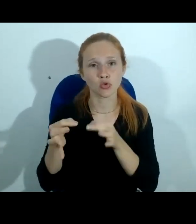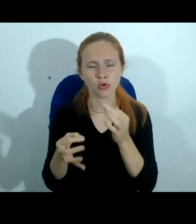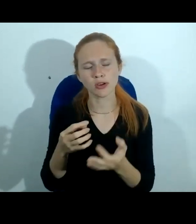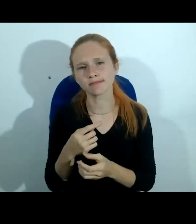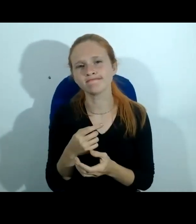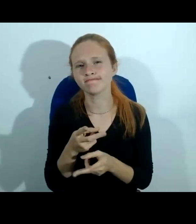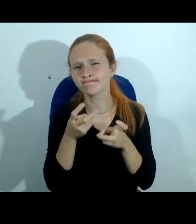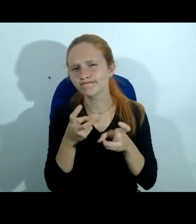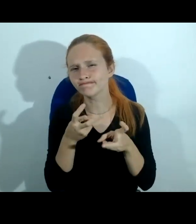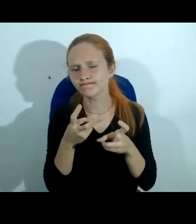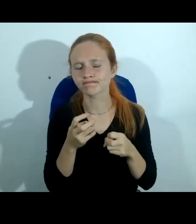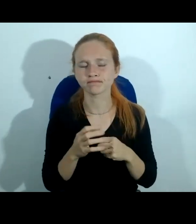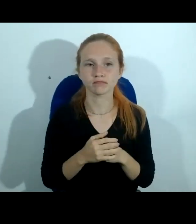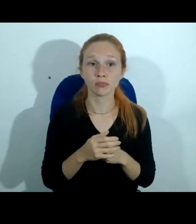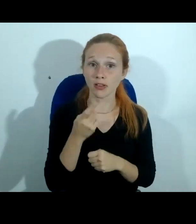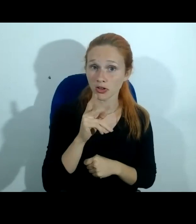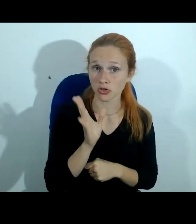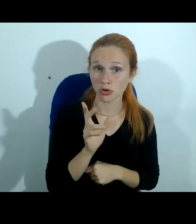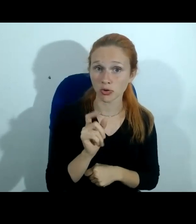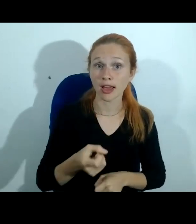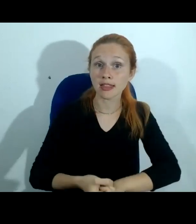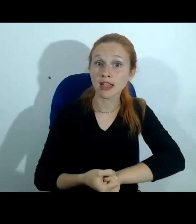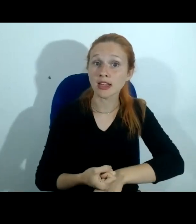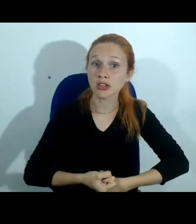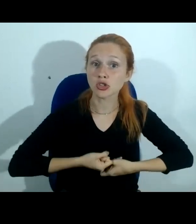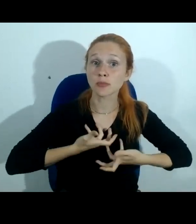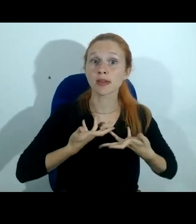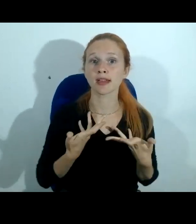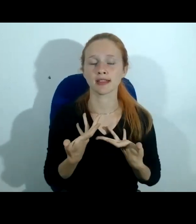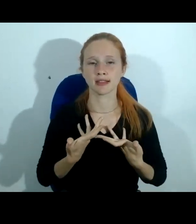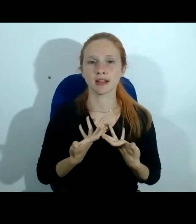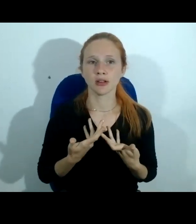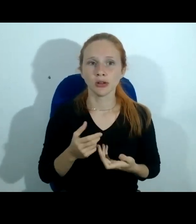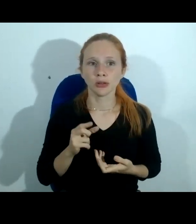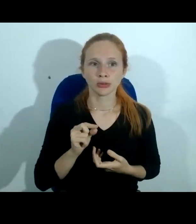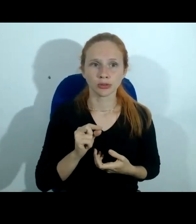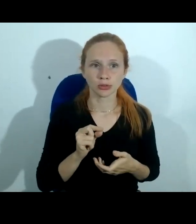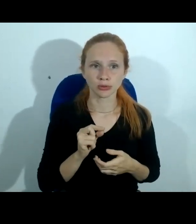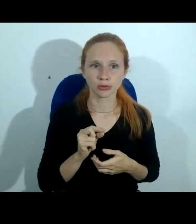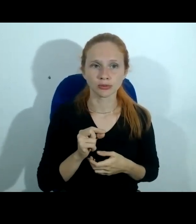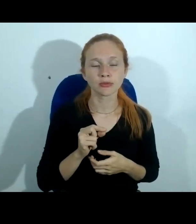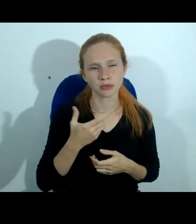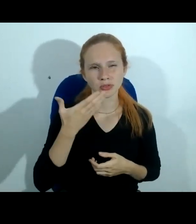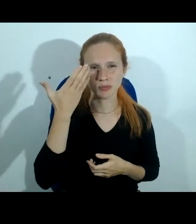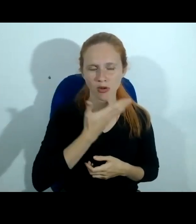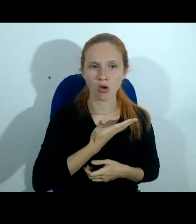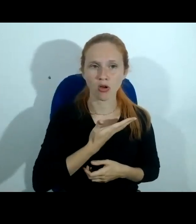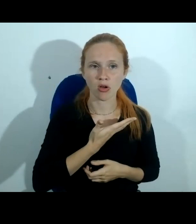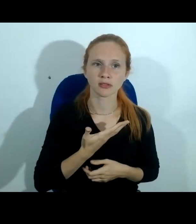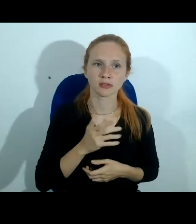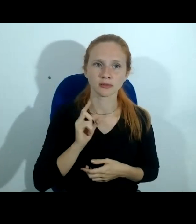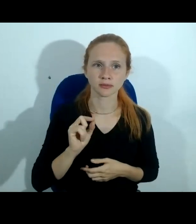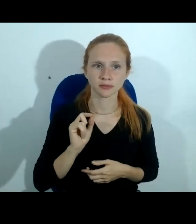eu disse essa inspiração voltando ao meio de prova que talvez seja o mais